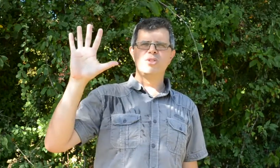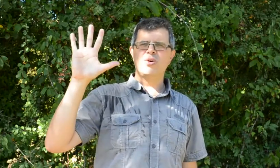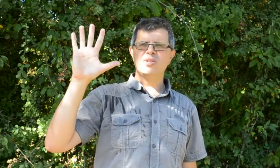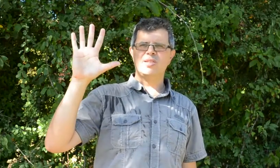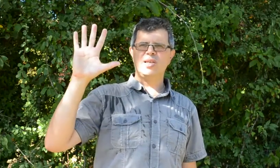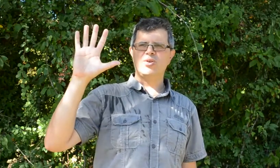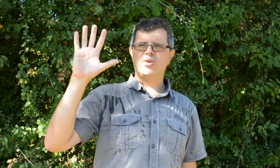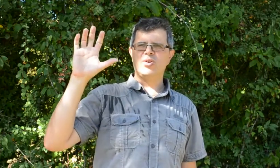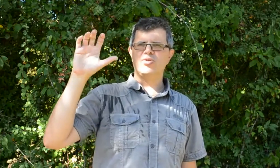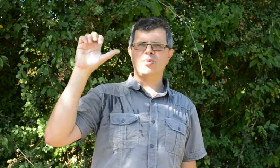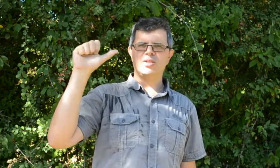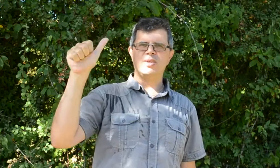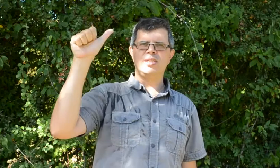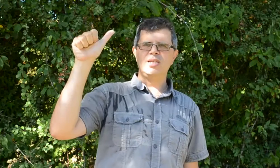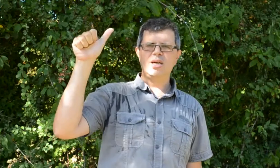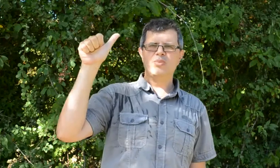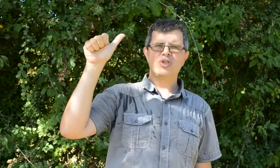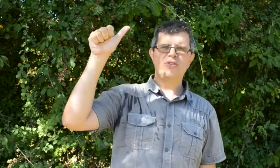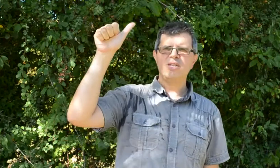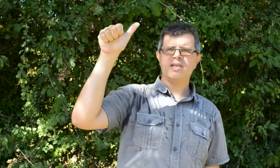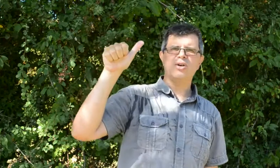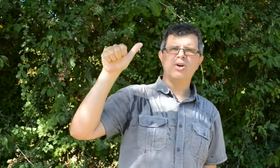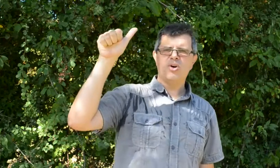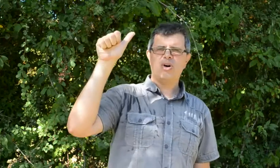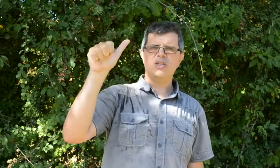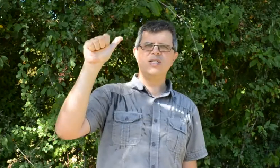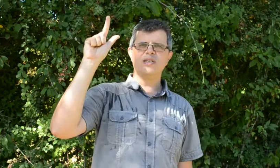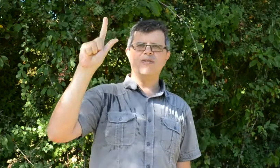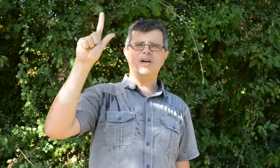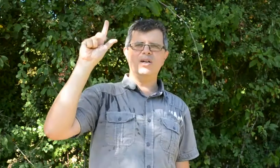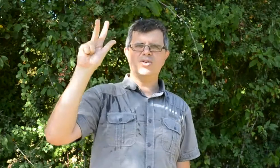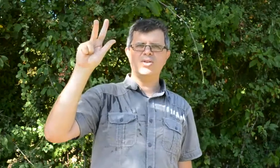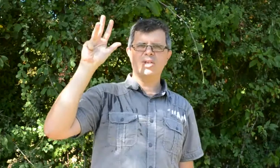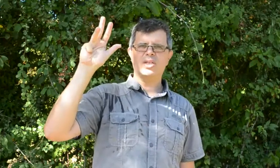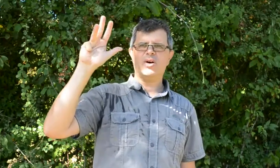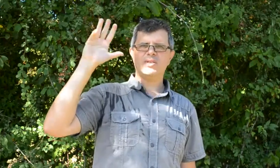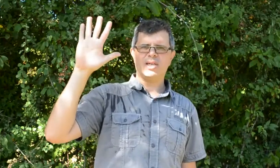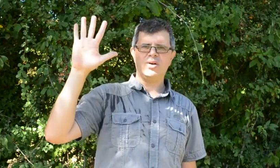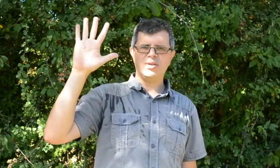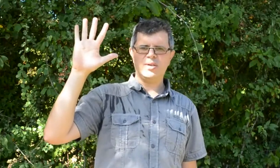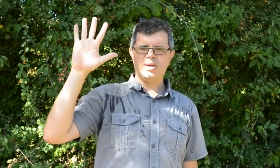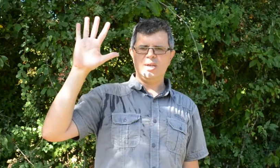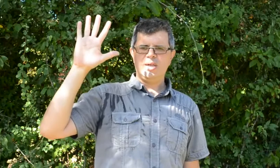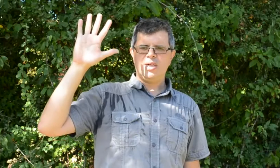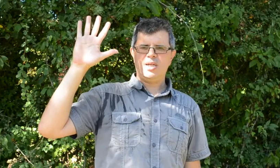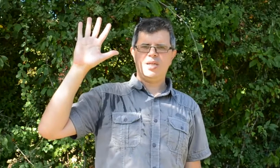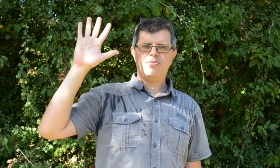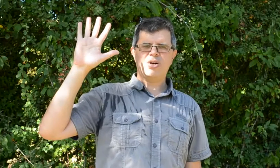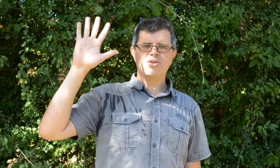0, c'est à dire que donc par exemple ici, pour le chez des dizaines, on aura 10, 20, 30, 40, 50. Et par contre,